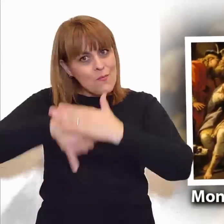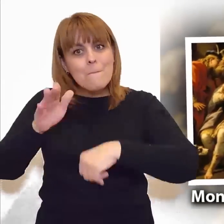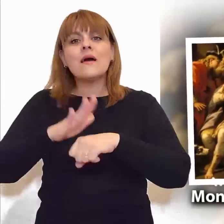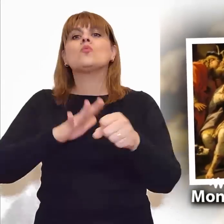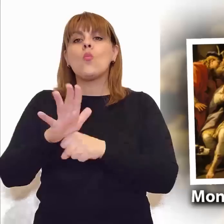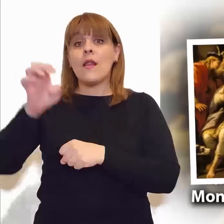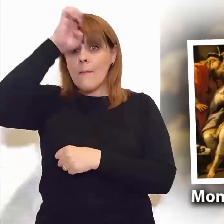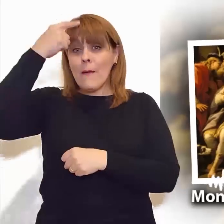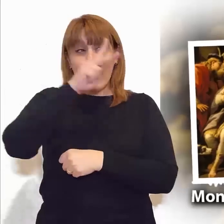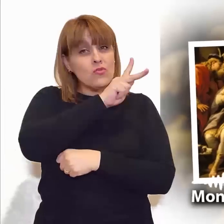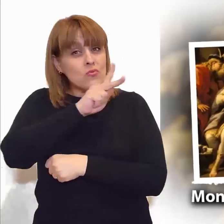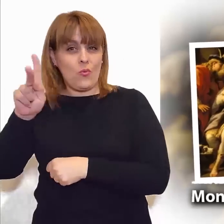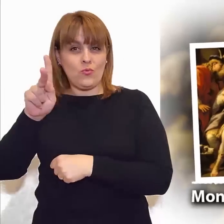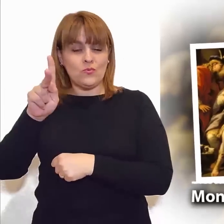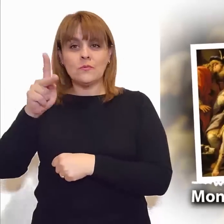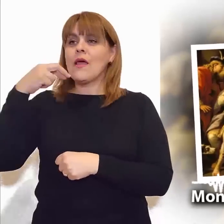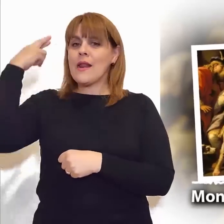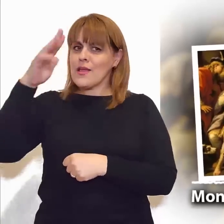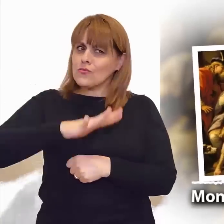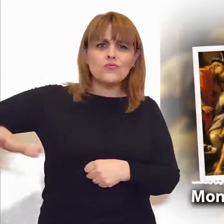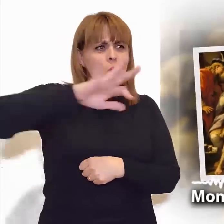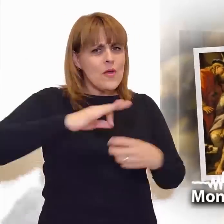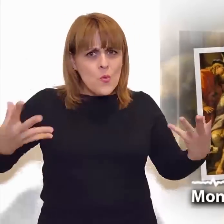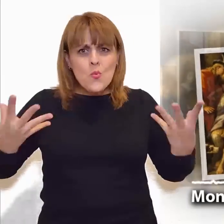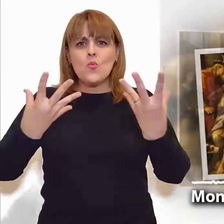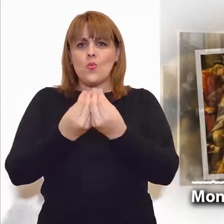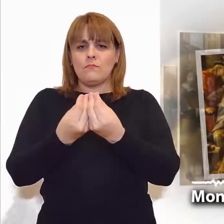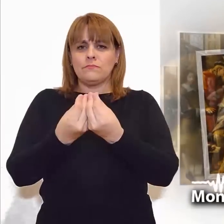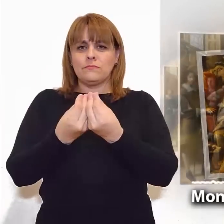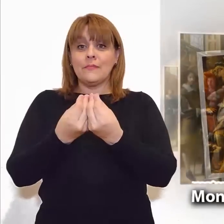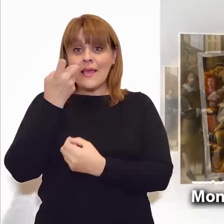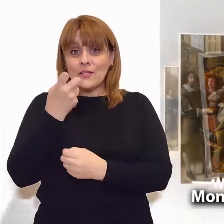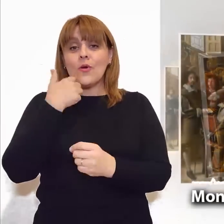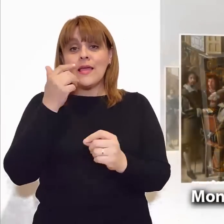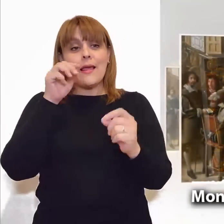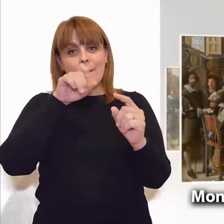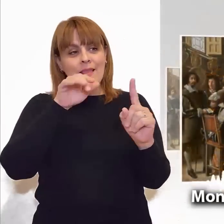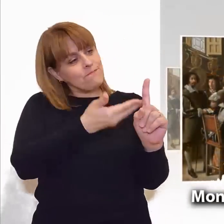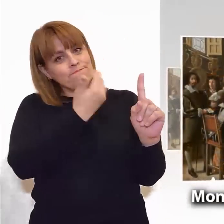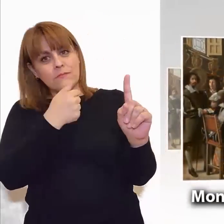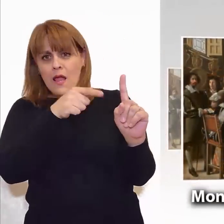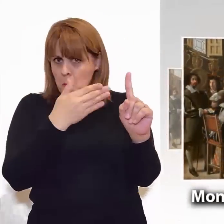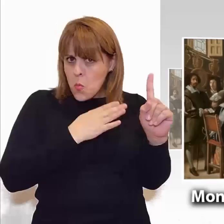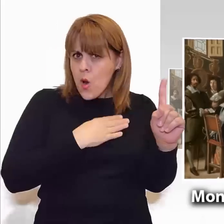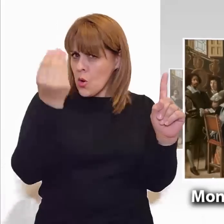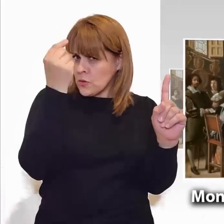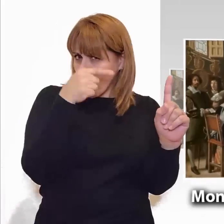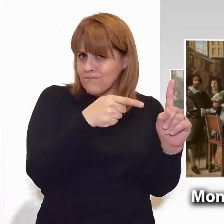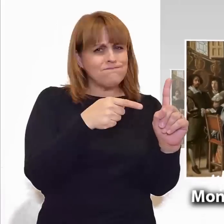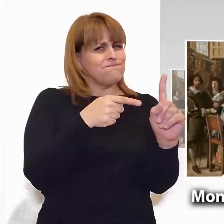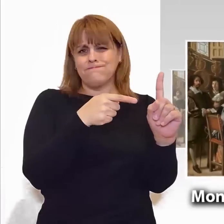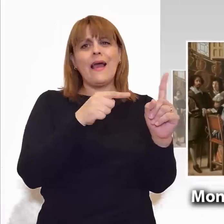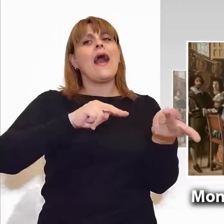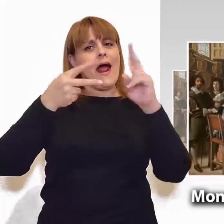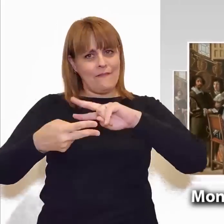Tenemos la tentación de pensar que el pecado aleja a Dios de nuestros caminos, pero el amor de Dios va mucho más